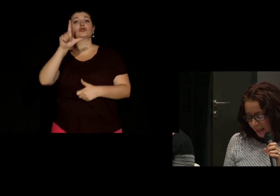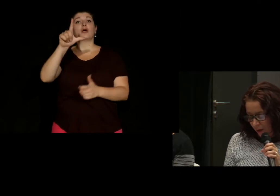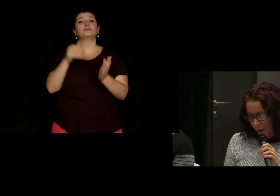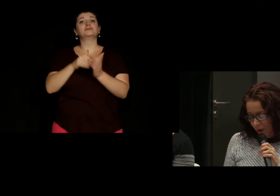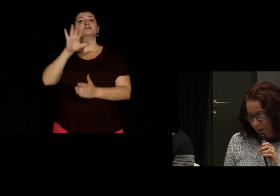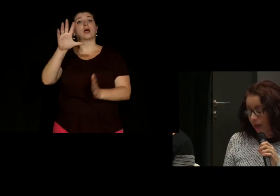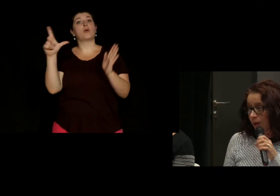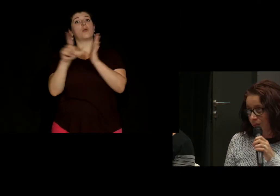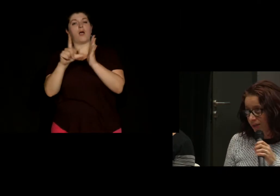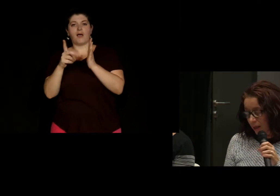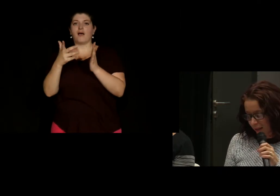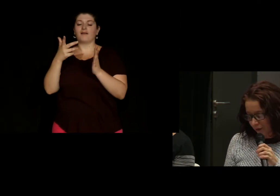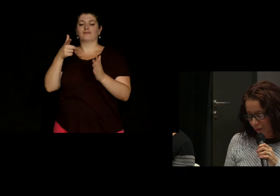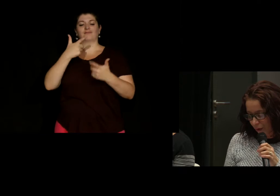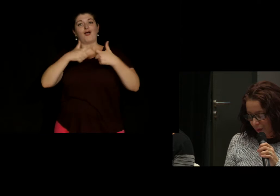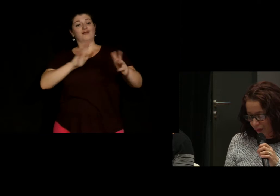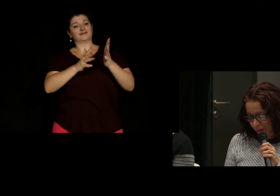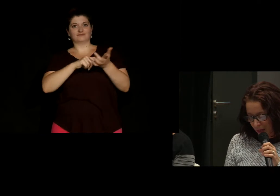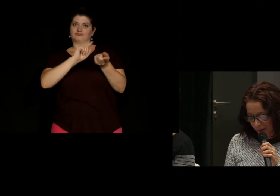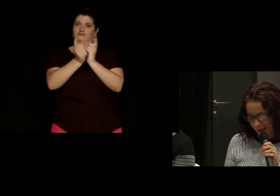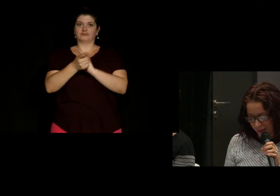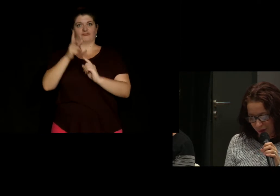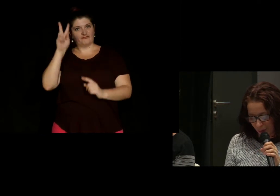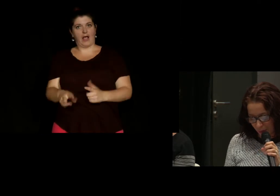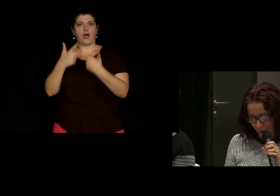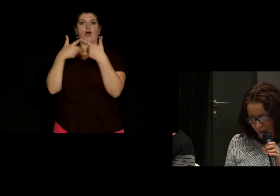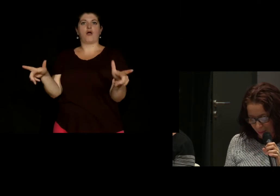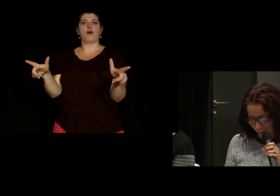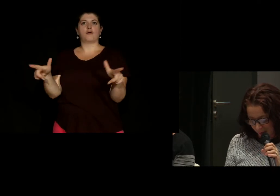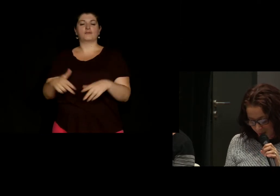et la loi 2005 a donc reconnu la langue des signes comme langue à part entière.